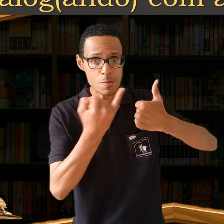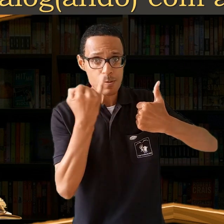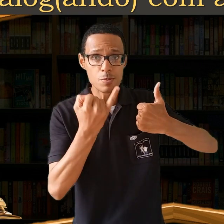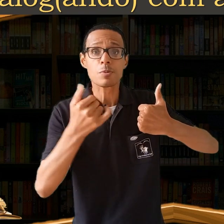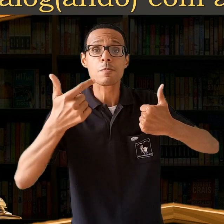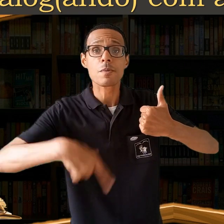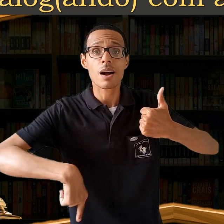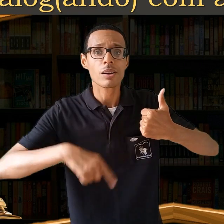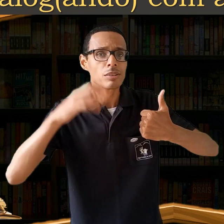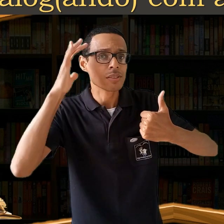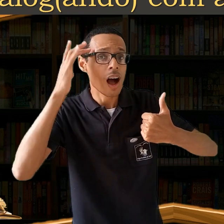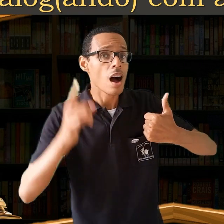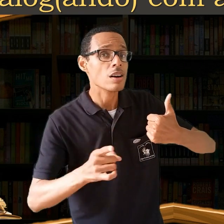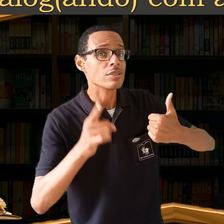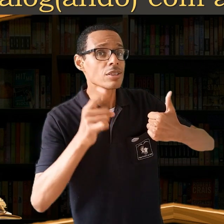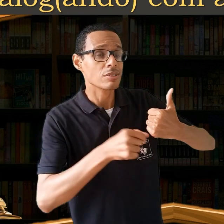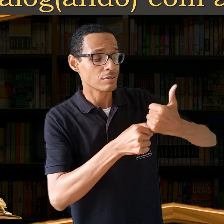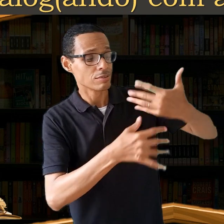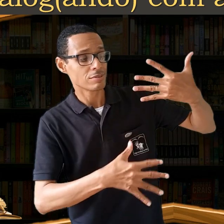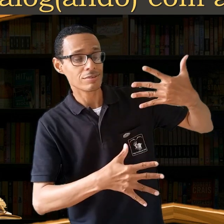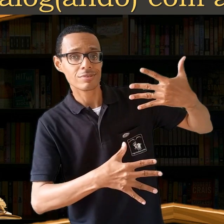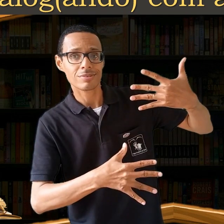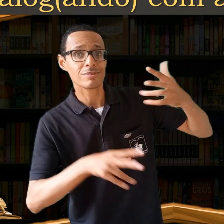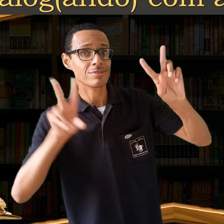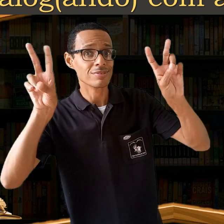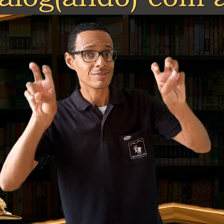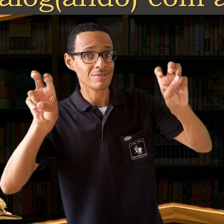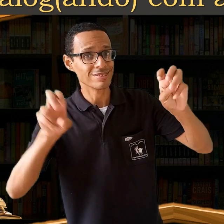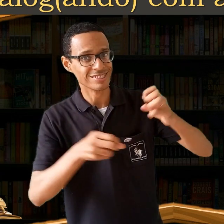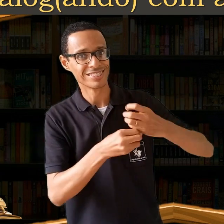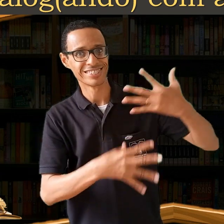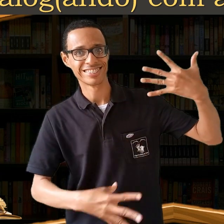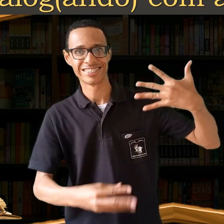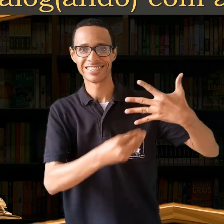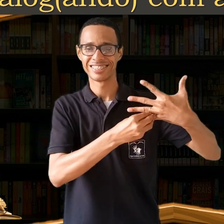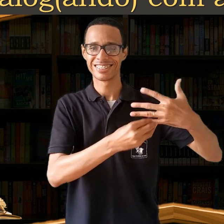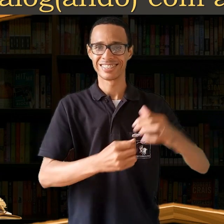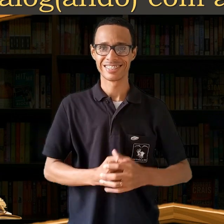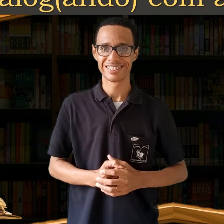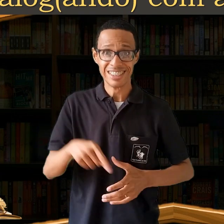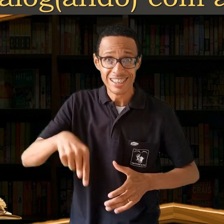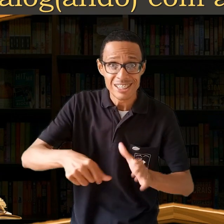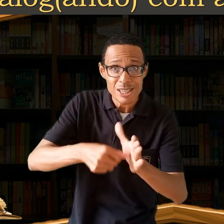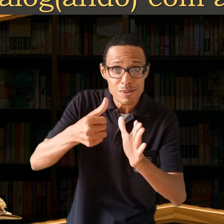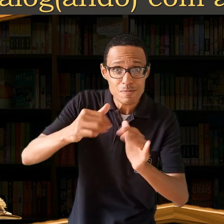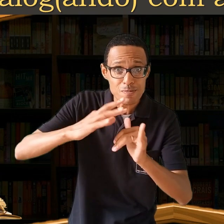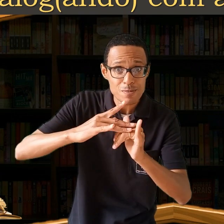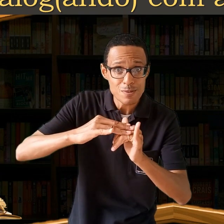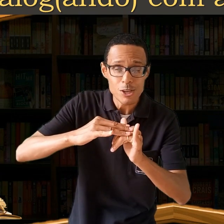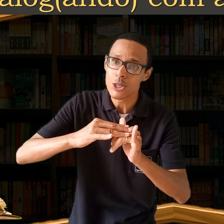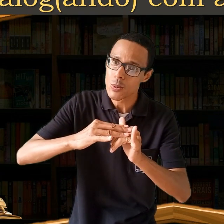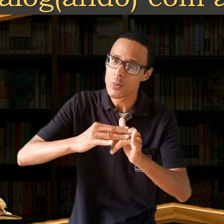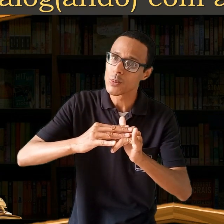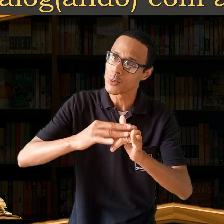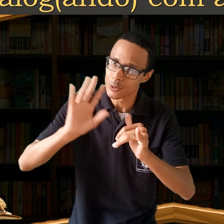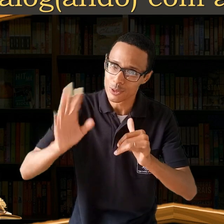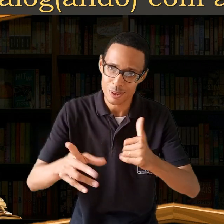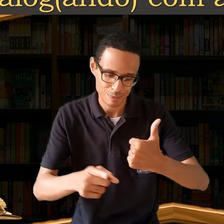comentar sobre este assunto. Se chegou agora no canal e gostou do projeto, deixe logo o seu like